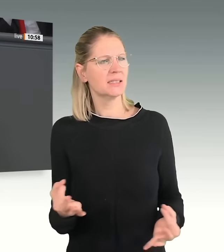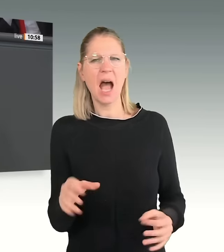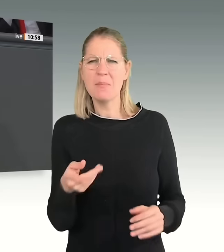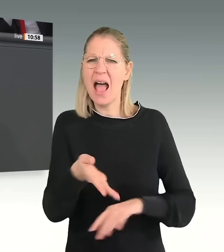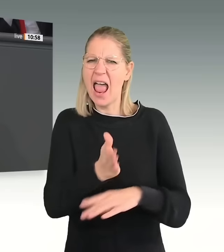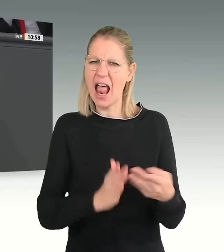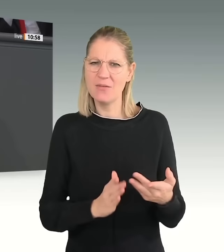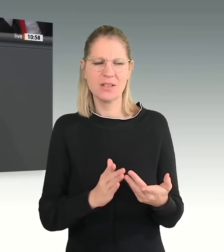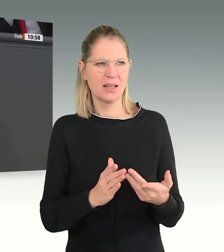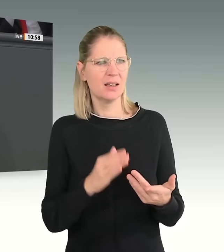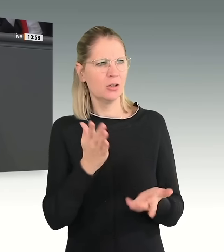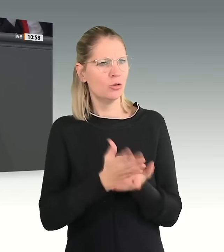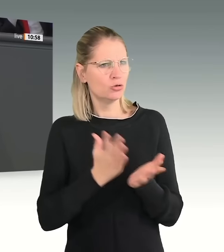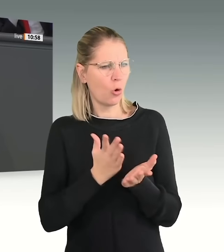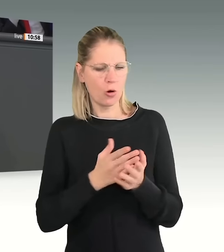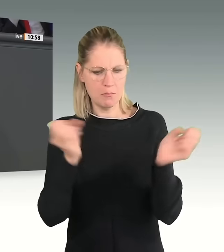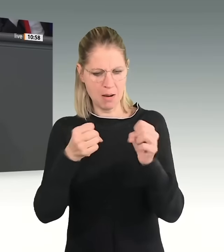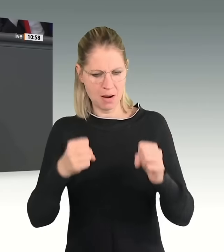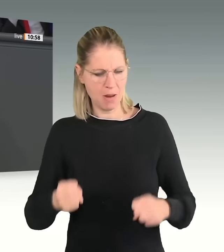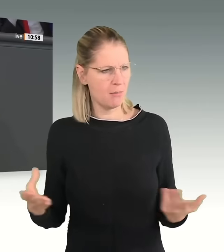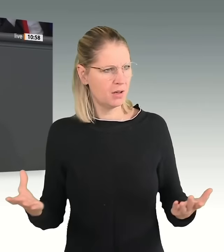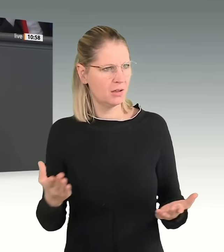beschlossen. Irgendwie passt das hinten und vorne nicht zusammen.